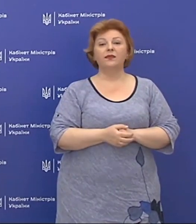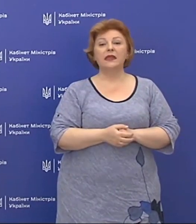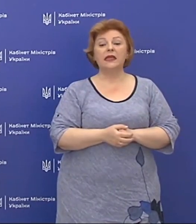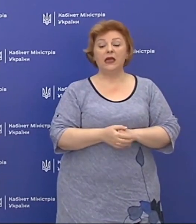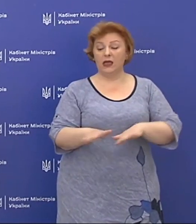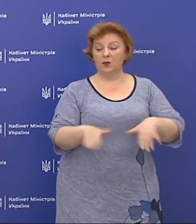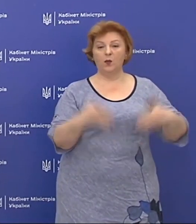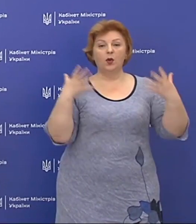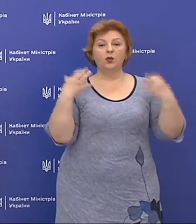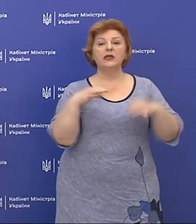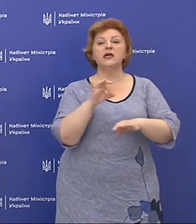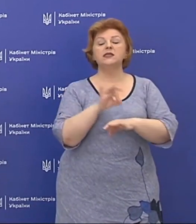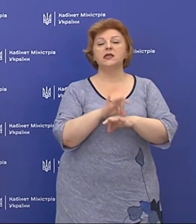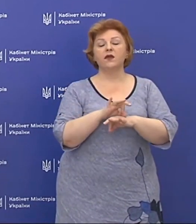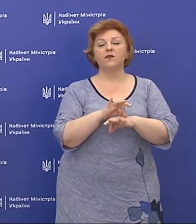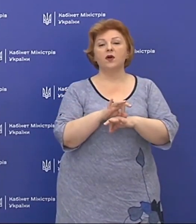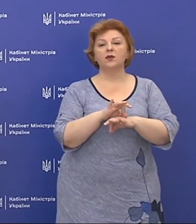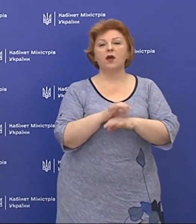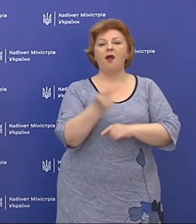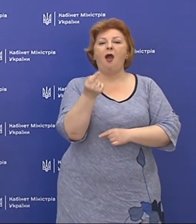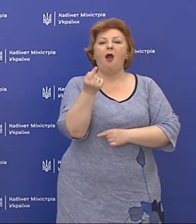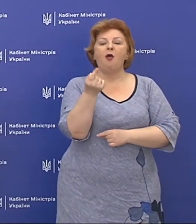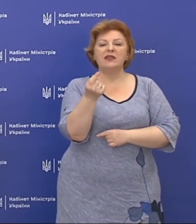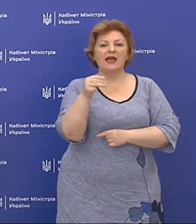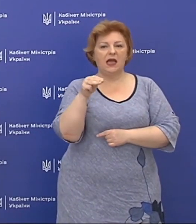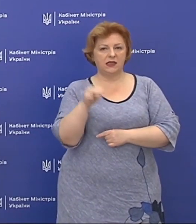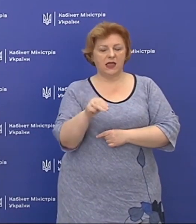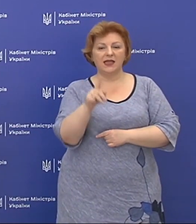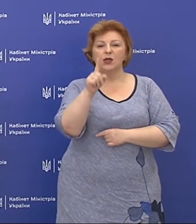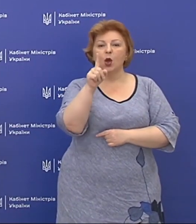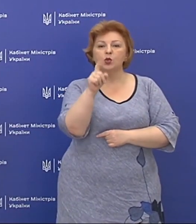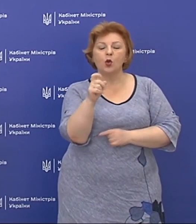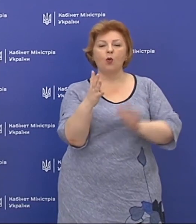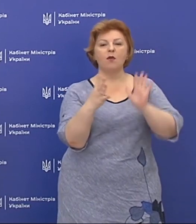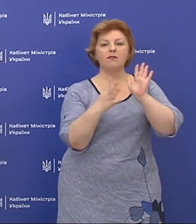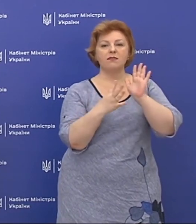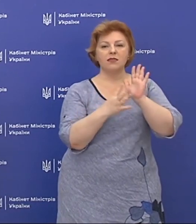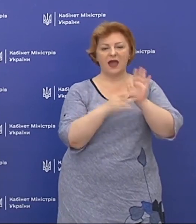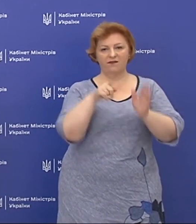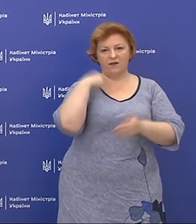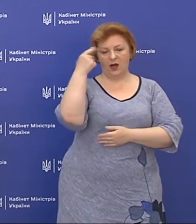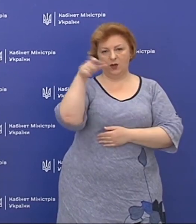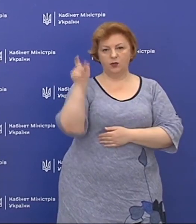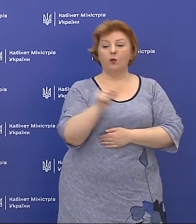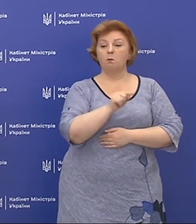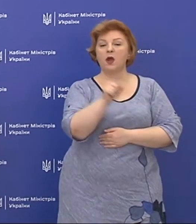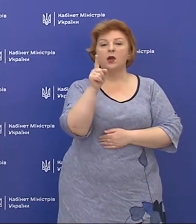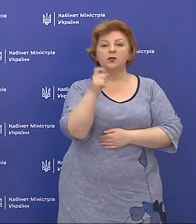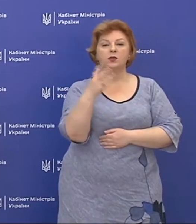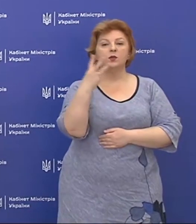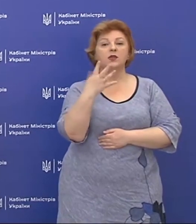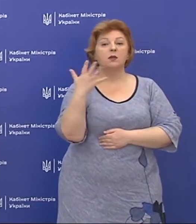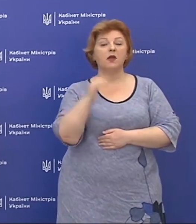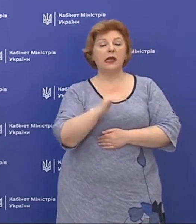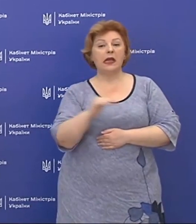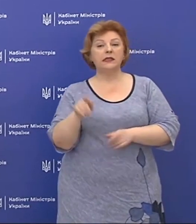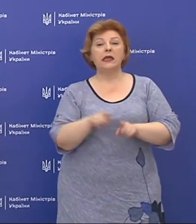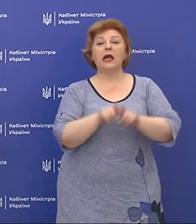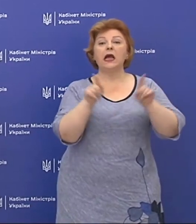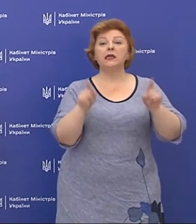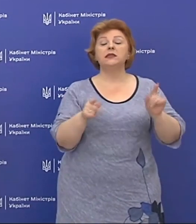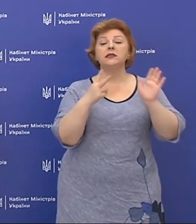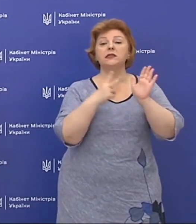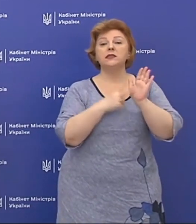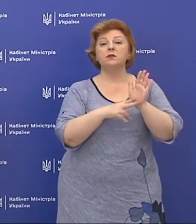За минулу добу захворіло 1109 осіб, з них 135 дітей, а також